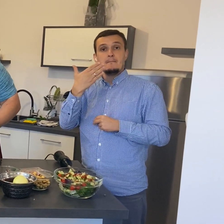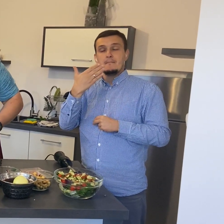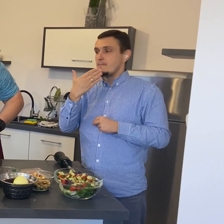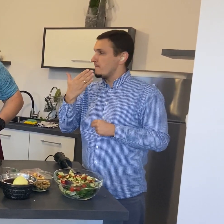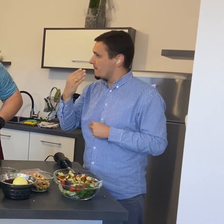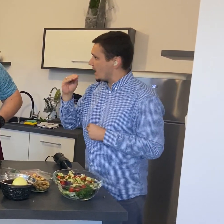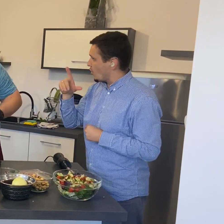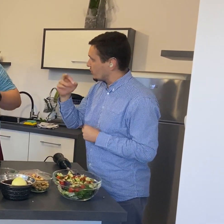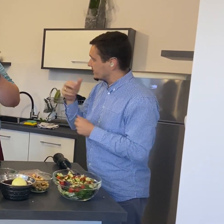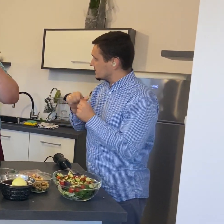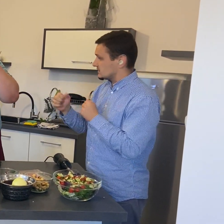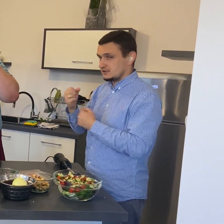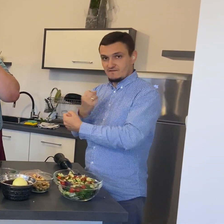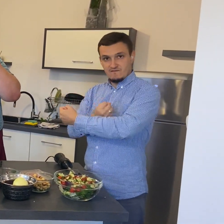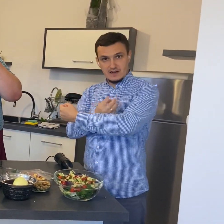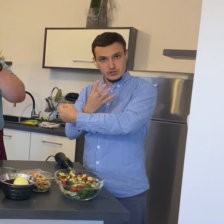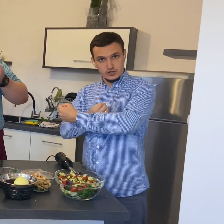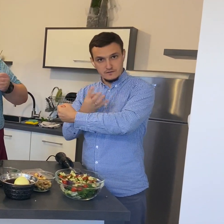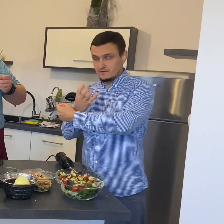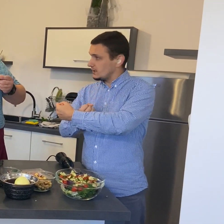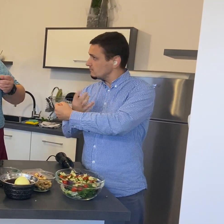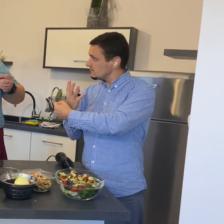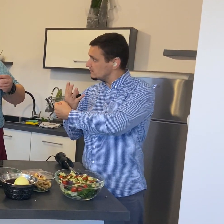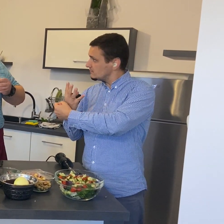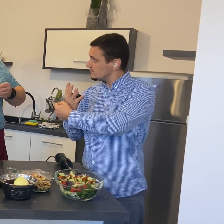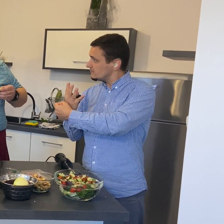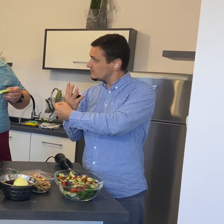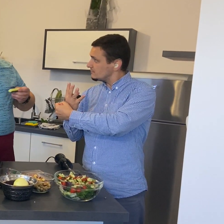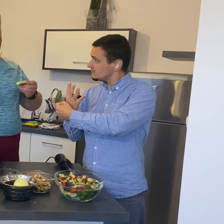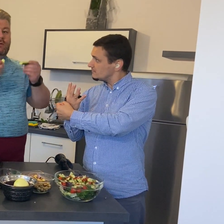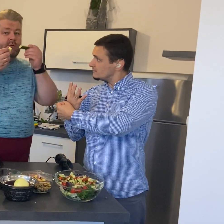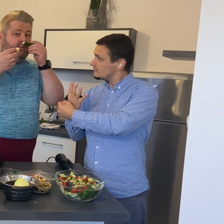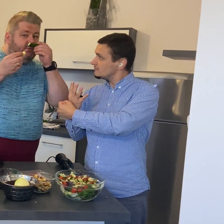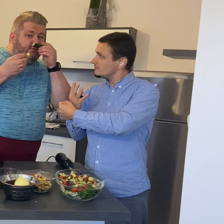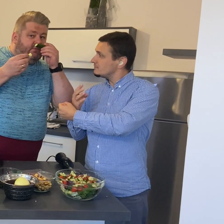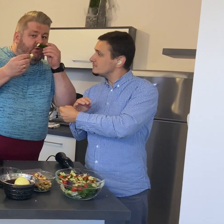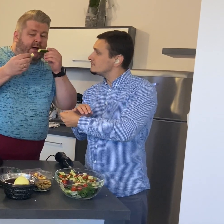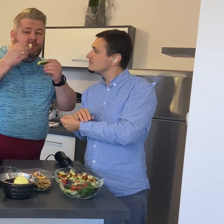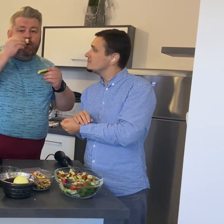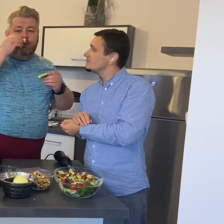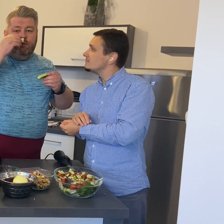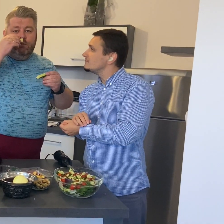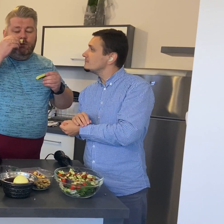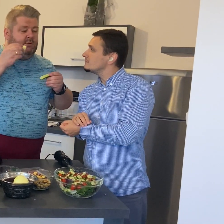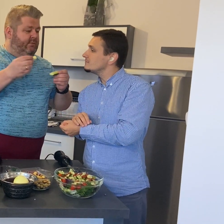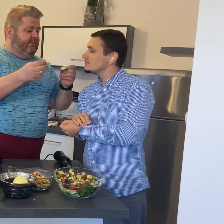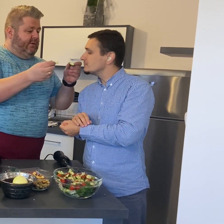Melonie warzywem. Oczywiście, że tak. Mąchamy i smaczamy.